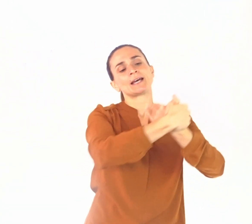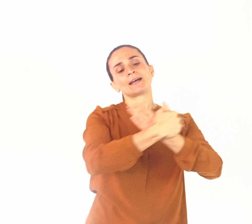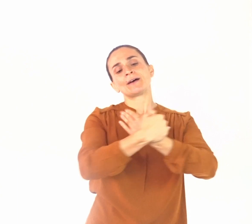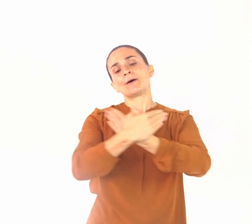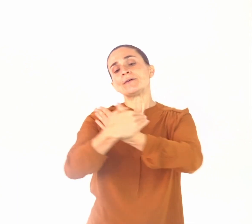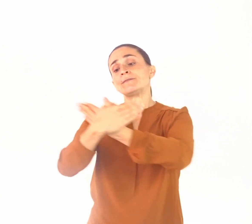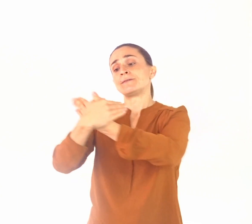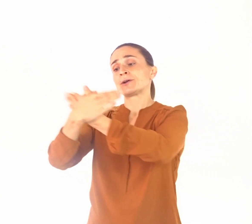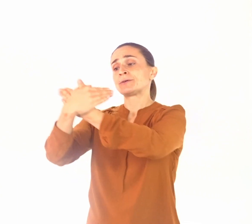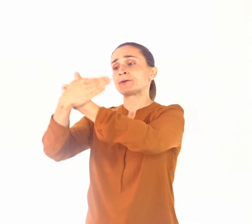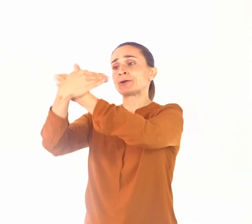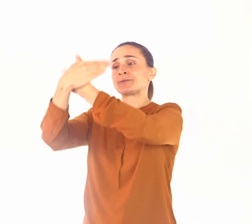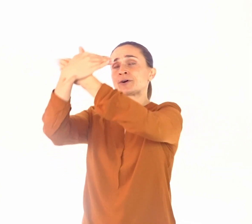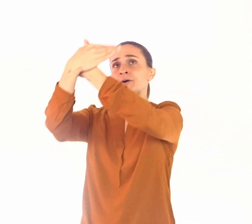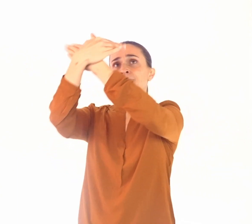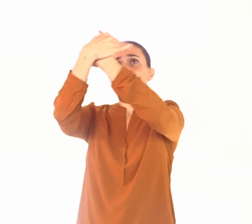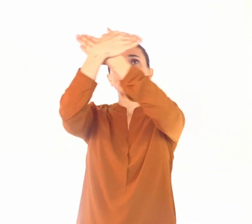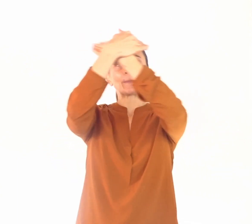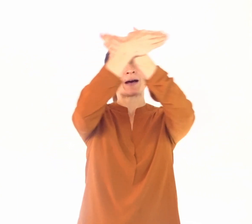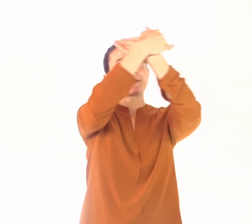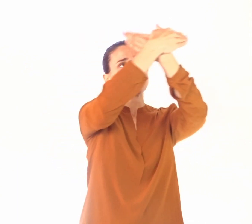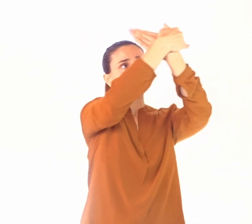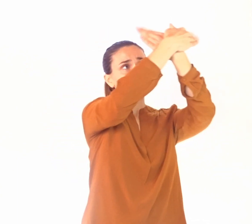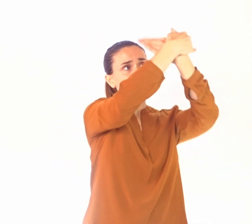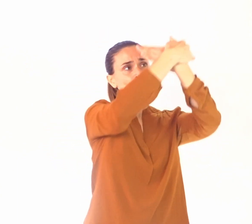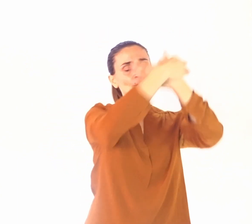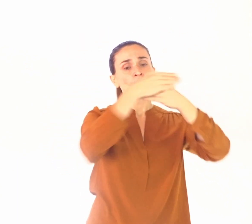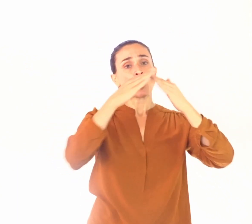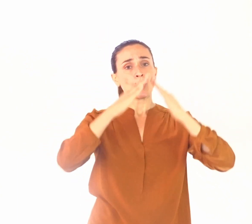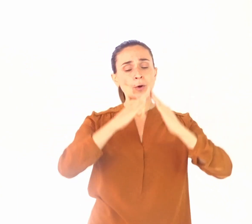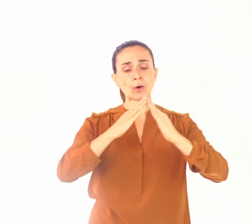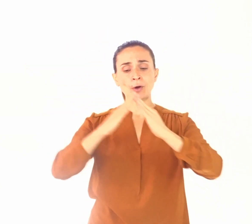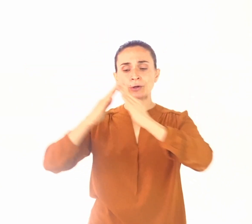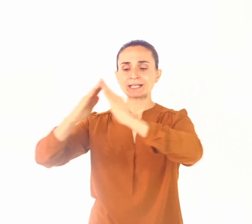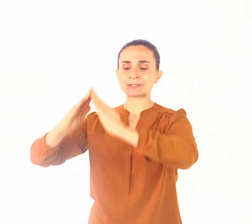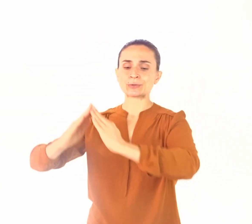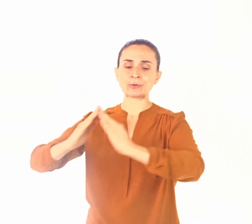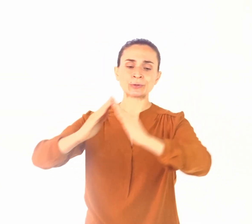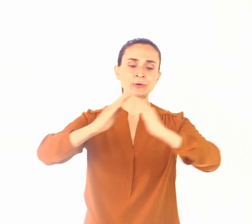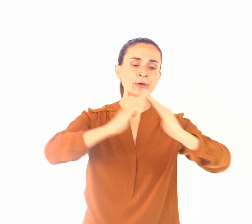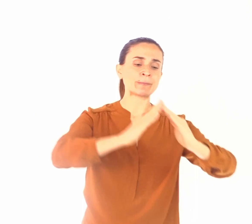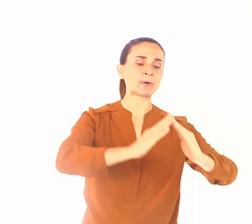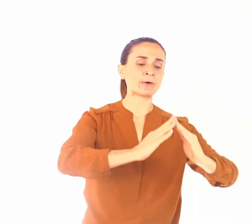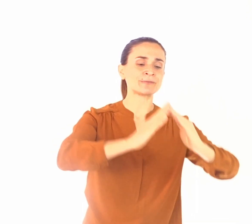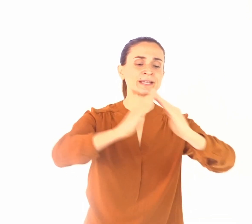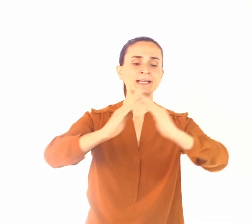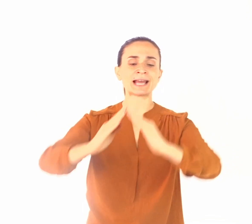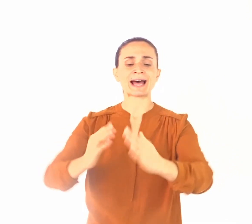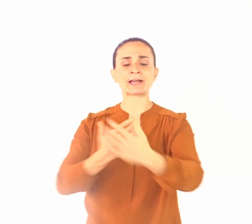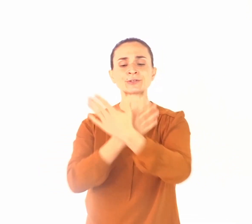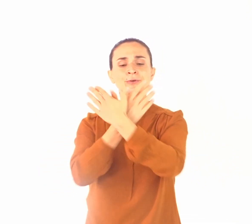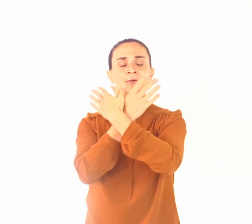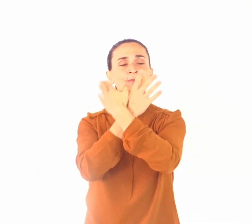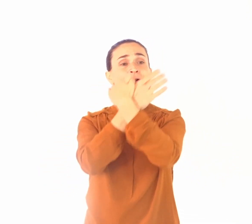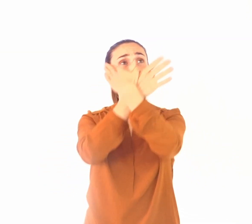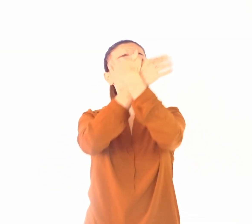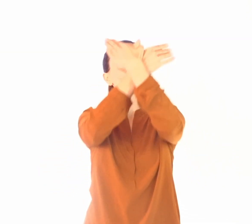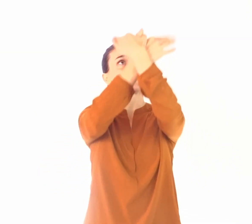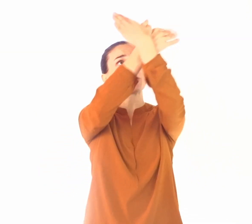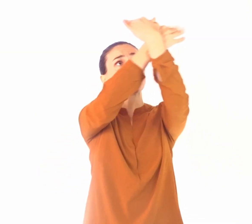Vol, vol, vol, papillon au-dessus de mon village. Vol, vol, vol,